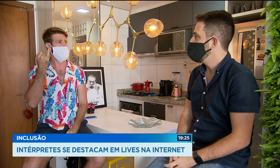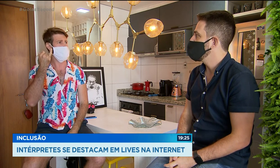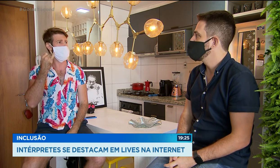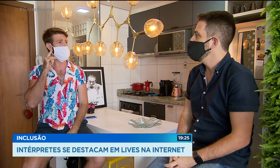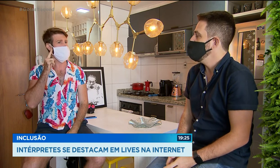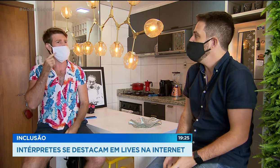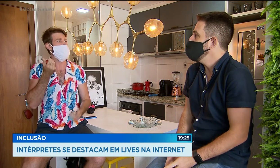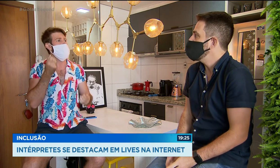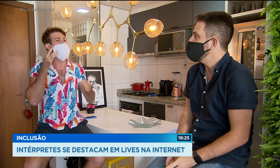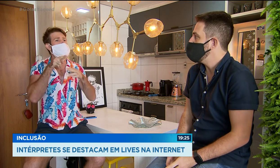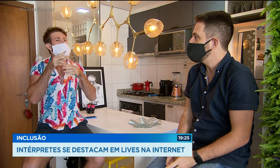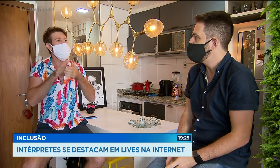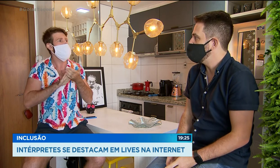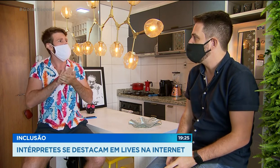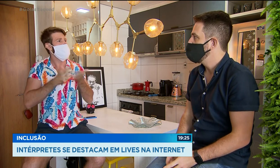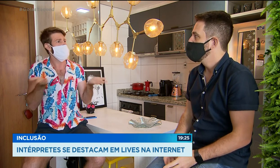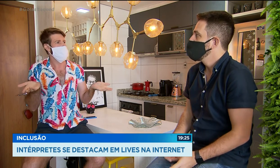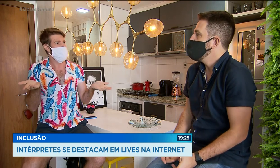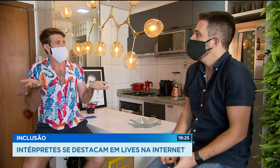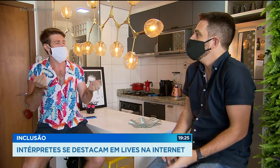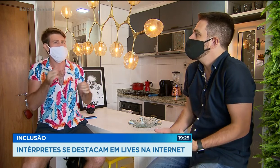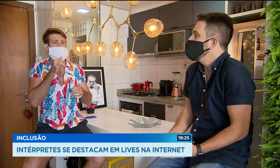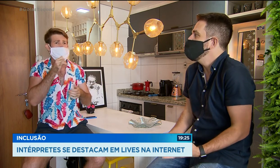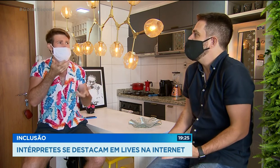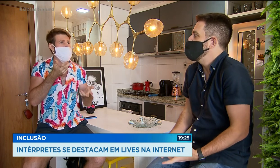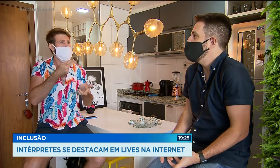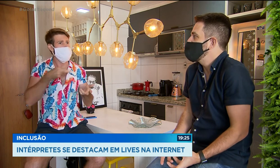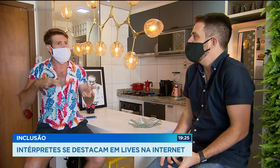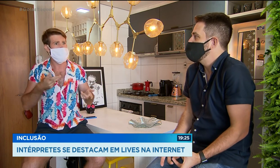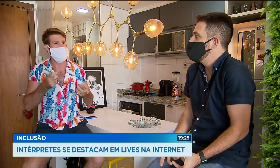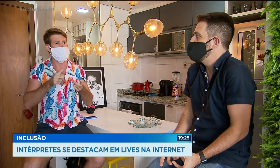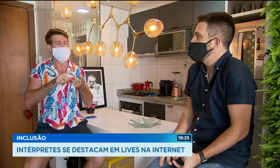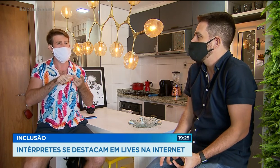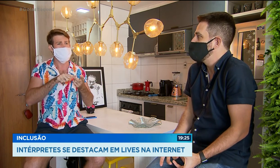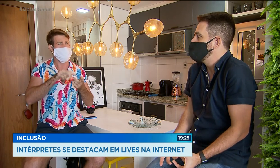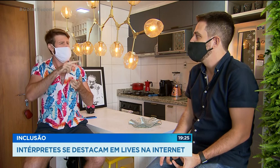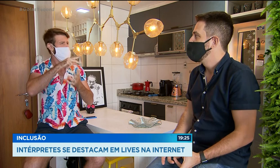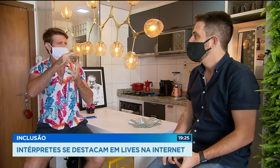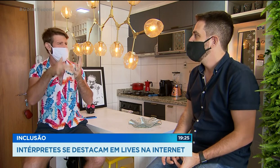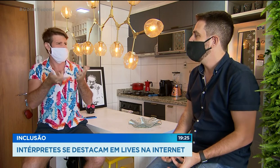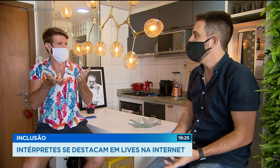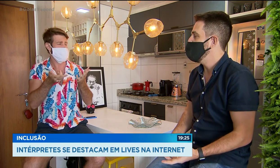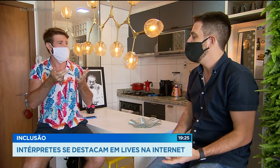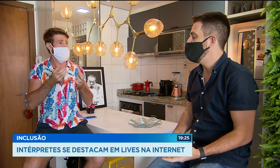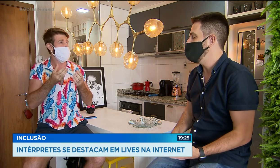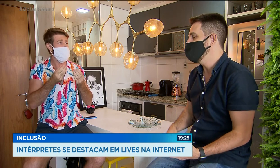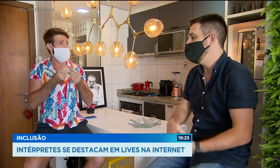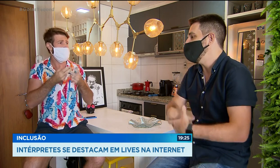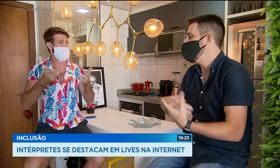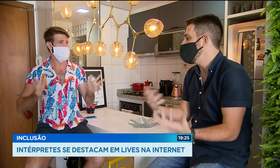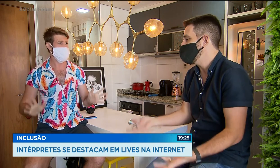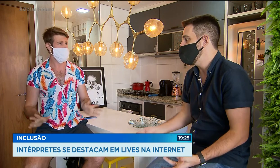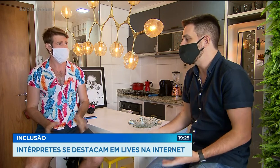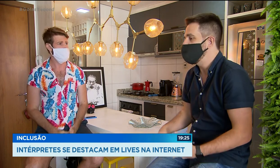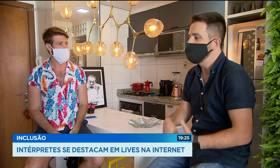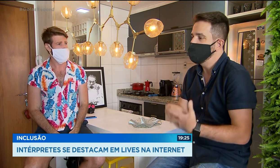E isso é importante. Como que o surdo vai ter acesso a informações? Em diferentes contextos, no